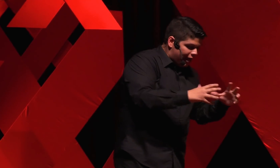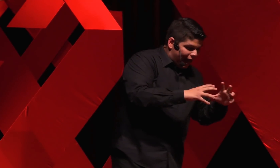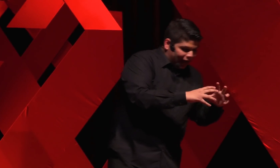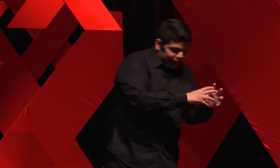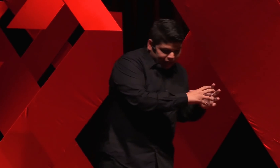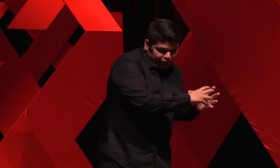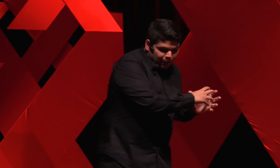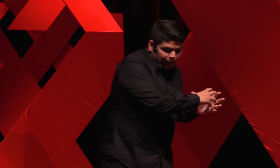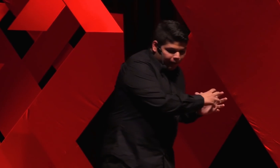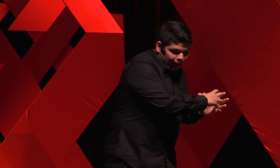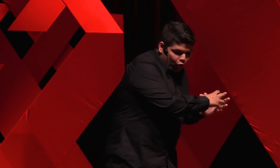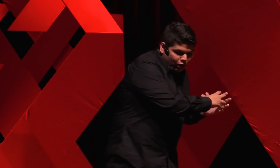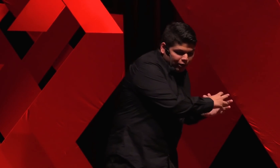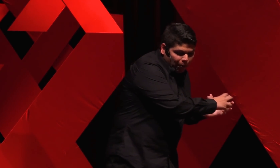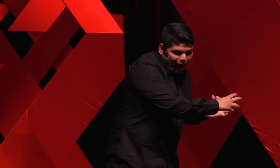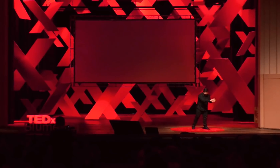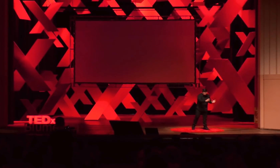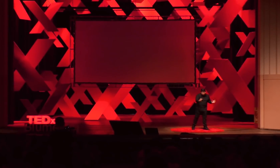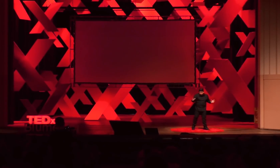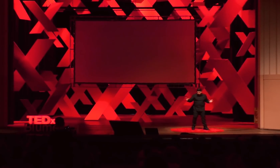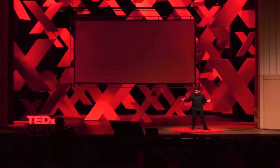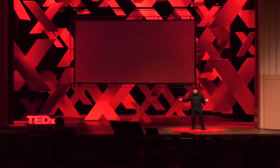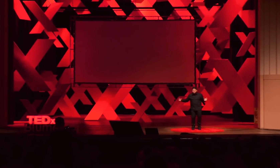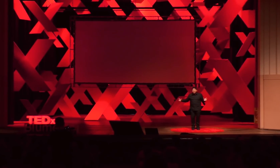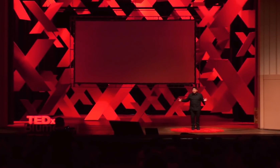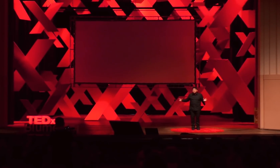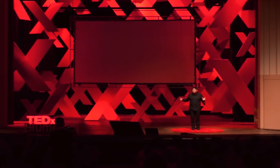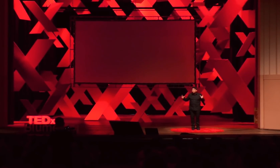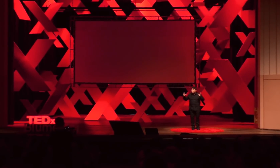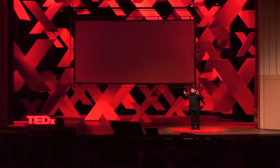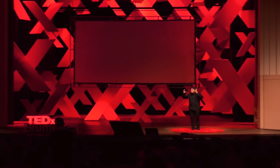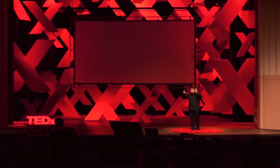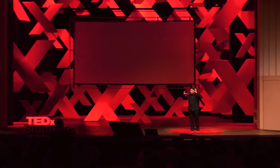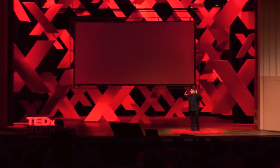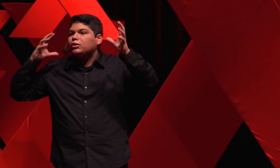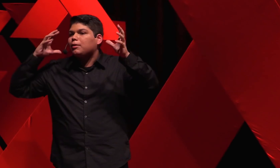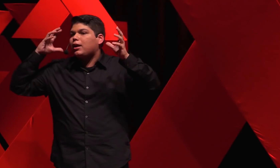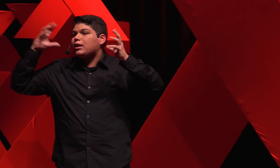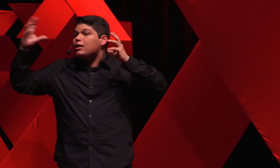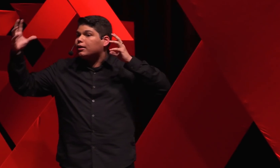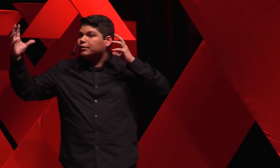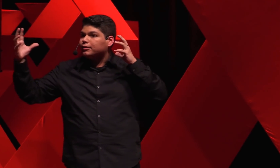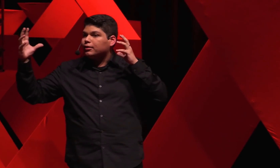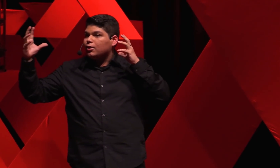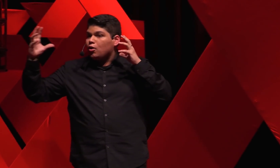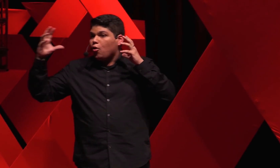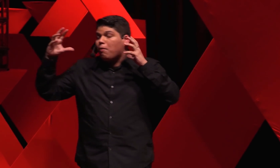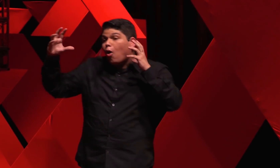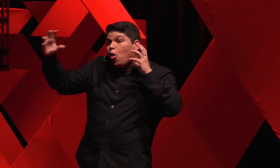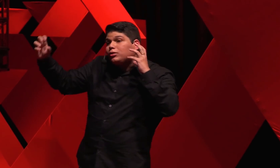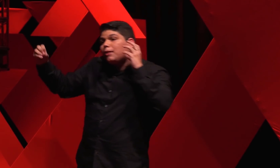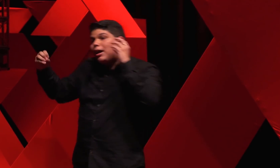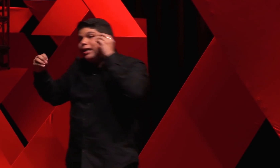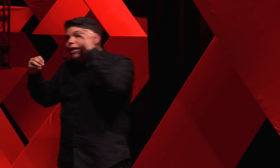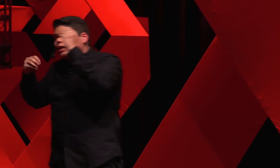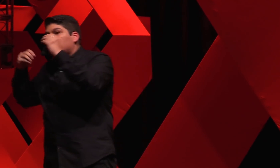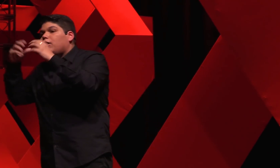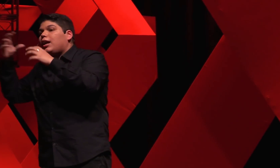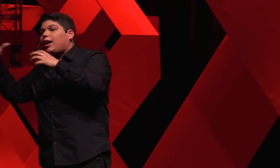e a gente usa o paradoxo para pensar religião, surge uma outra maneira, uma outra maneira de olhar,